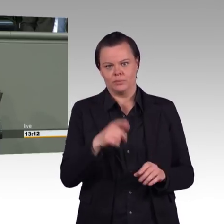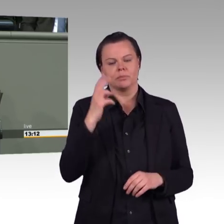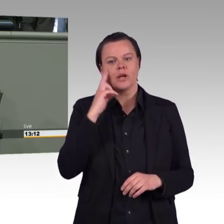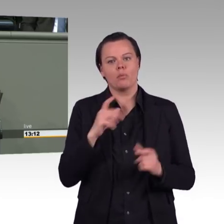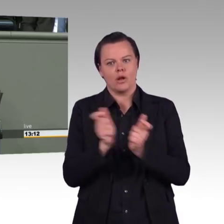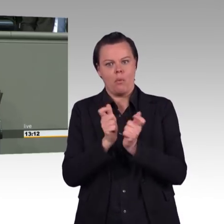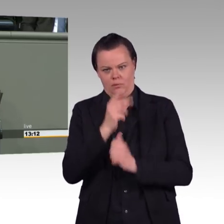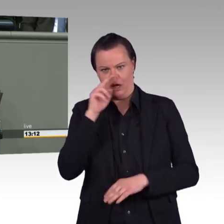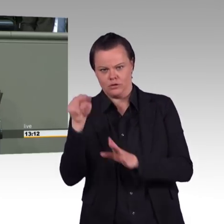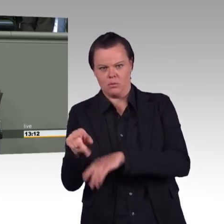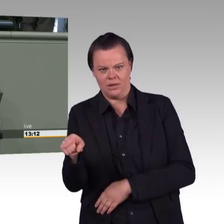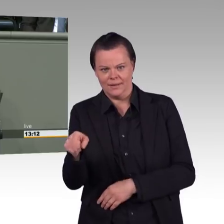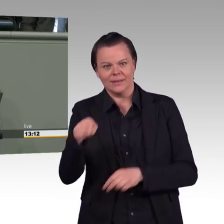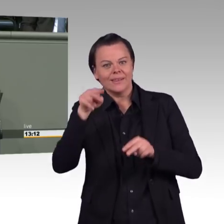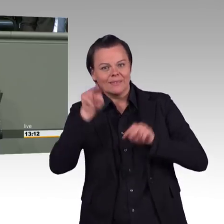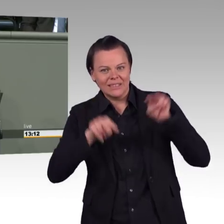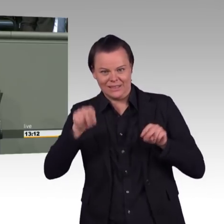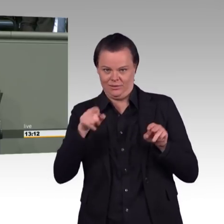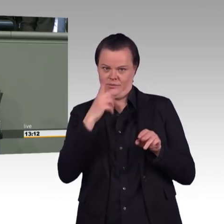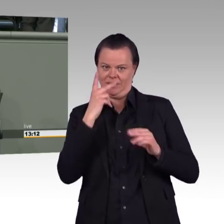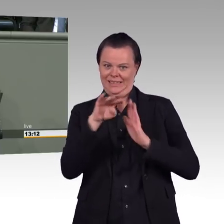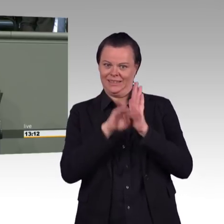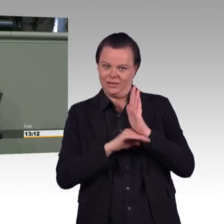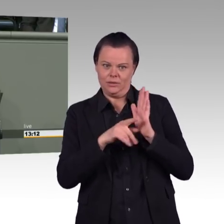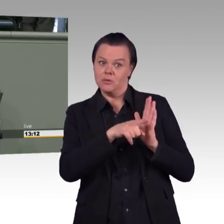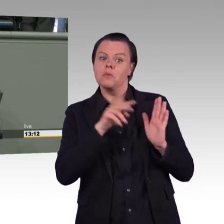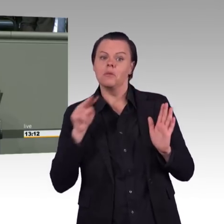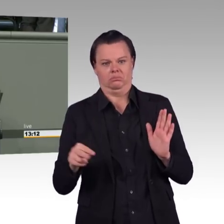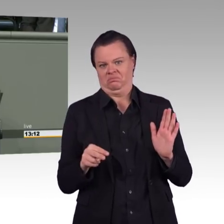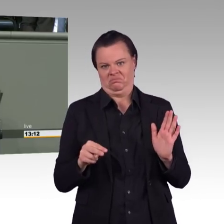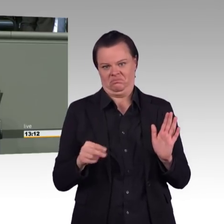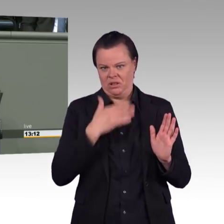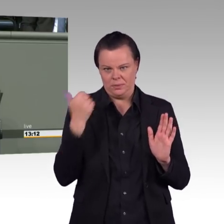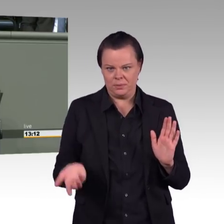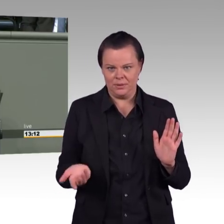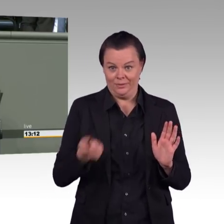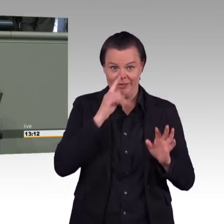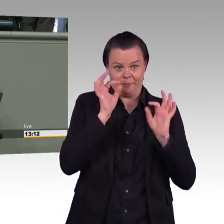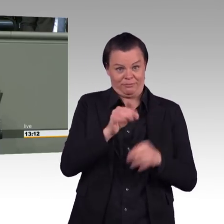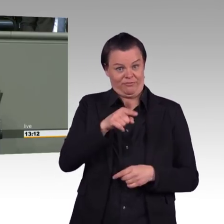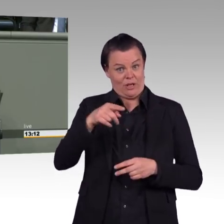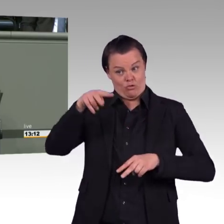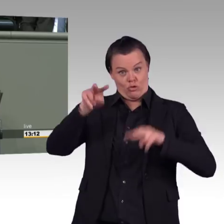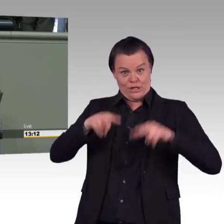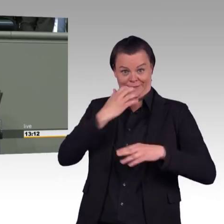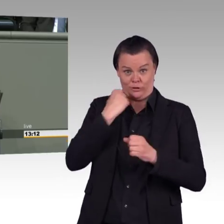nämlich alles live erlebt. Wissen Sie, ich habe keine Lust, das noch mal hinter mich zu bringen. Ja, meine Damen und Herren,